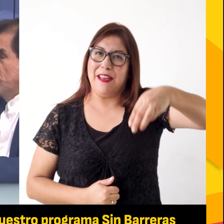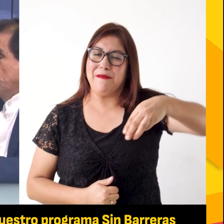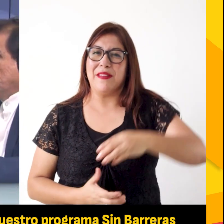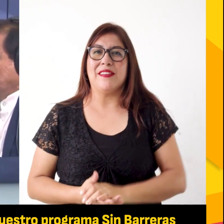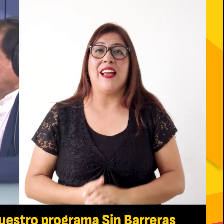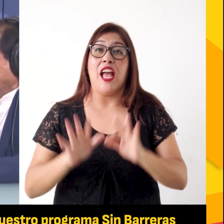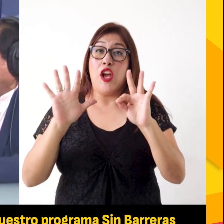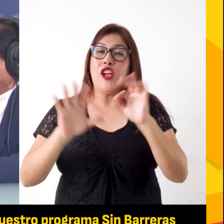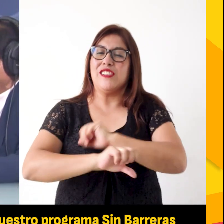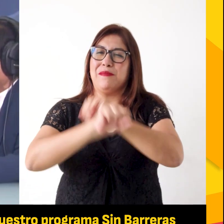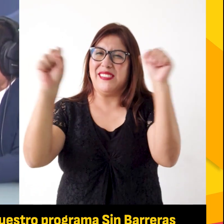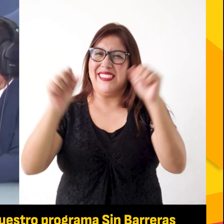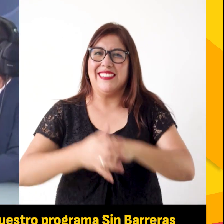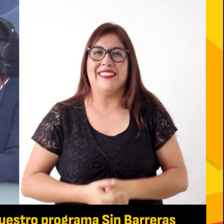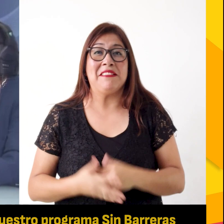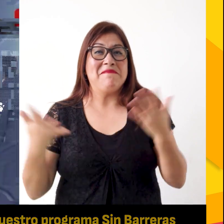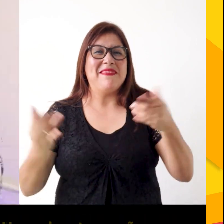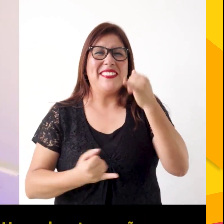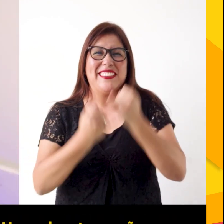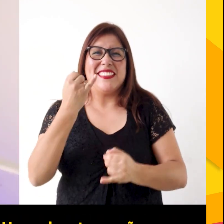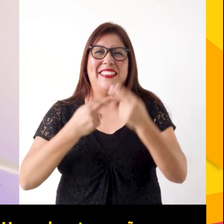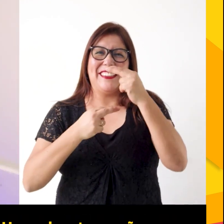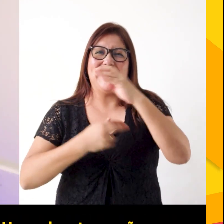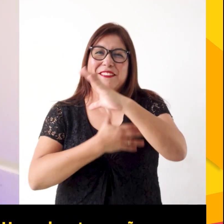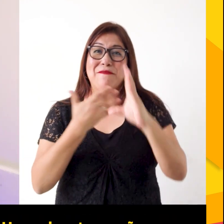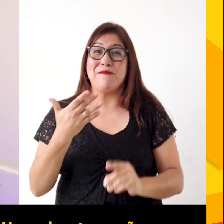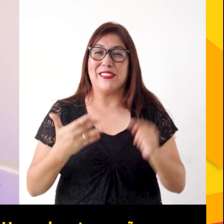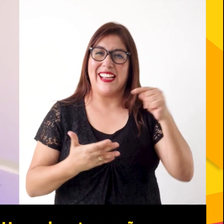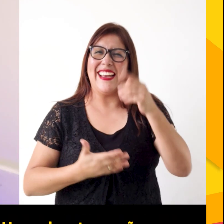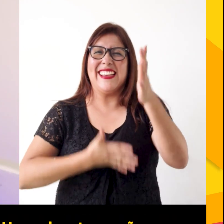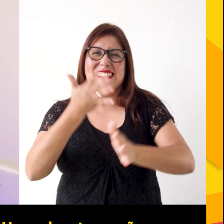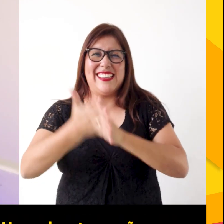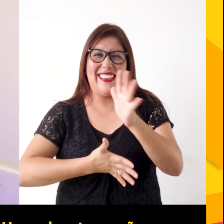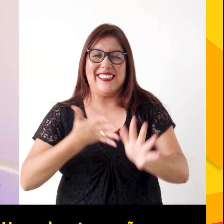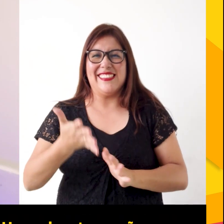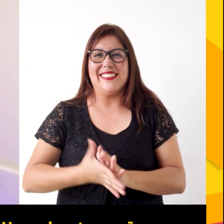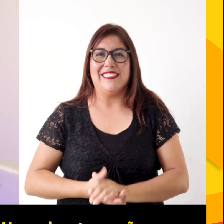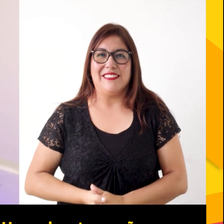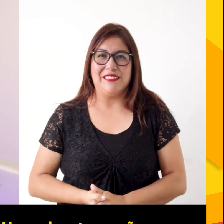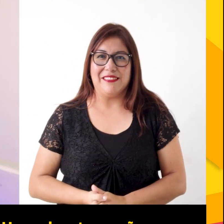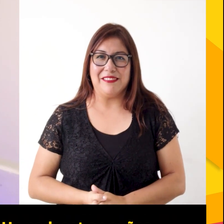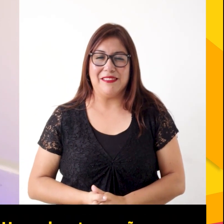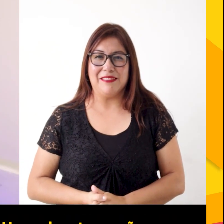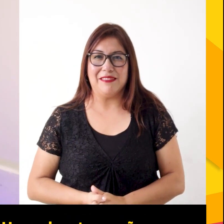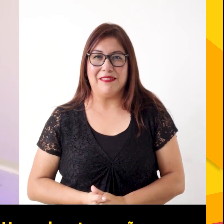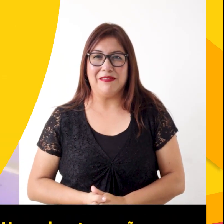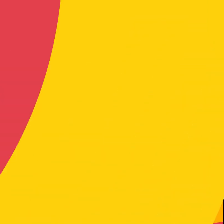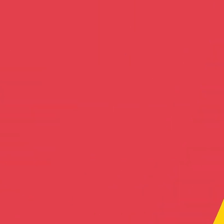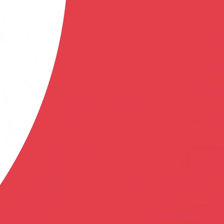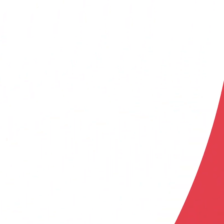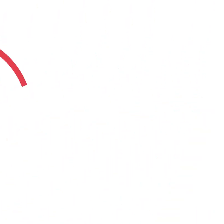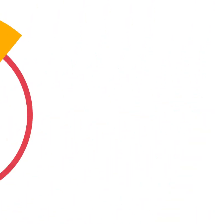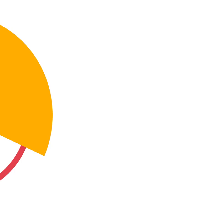AM a las 8 de la mañana. Y esto fue NotiConadis, un podcast en señas.